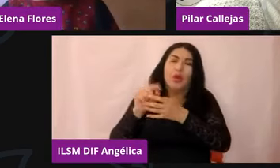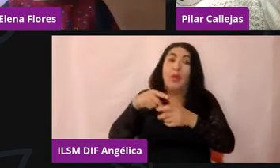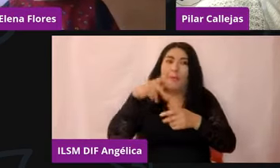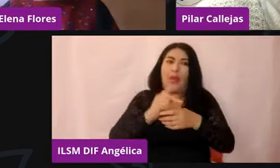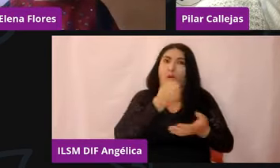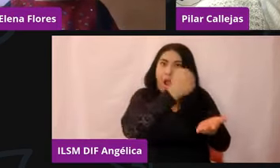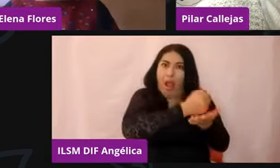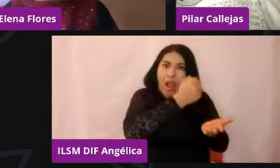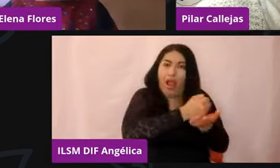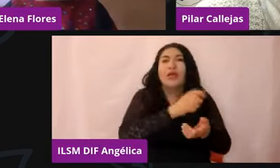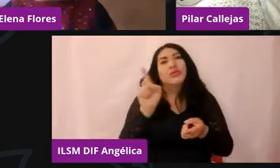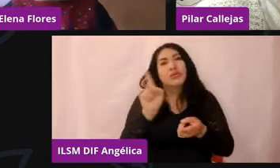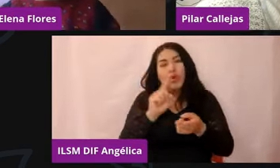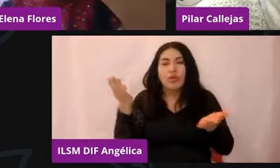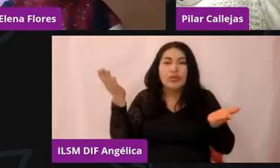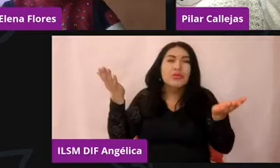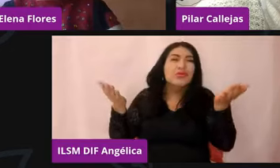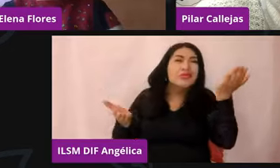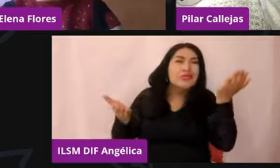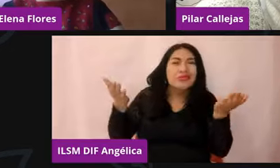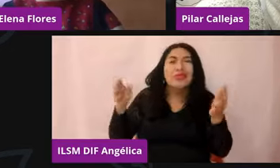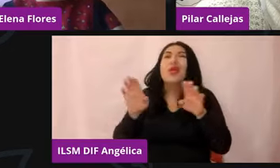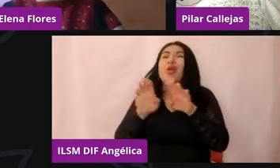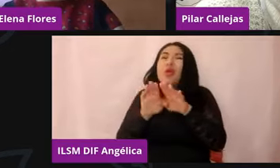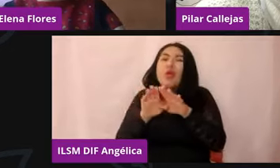que ya está próxima, doctora.